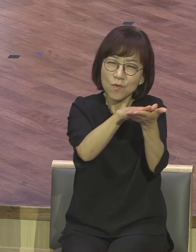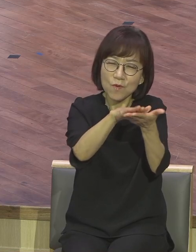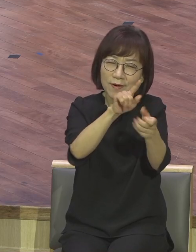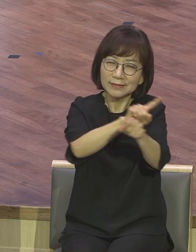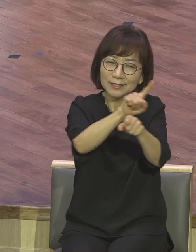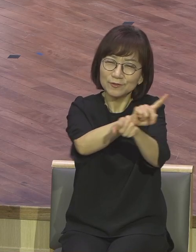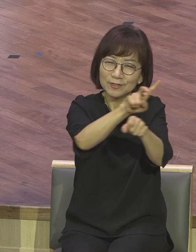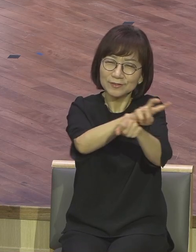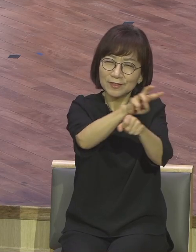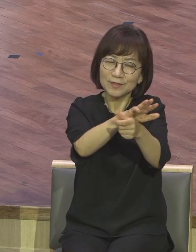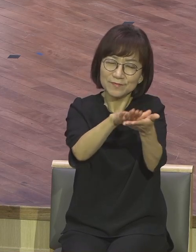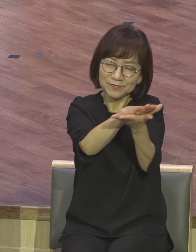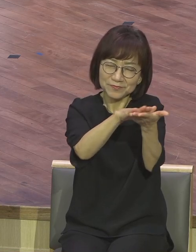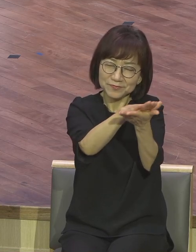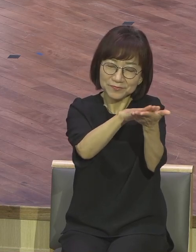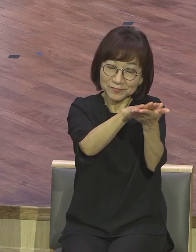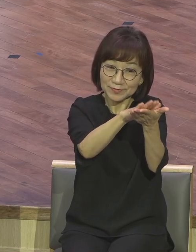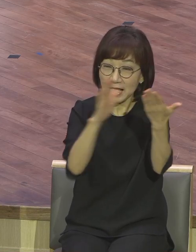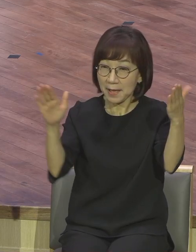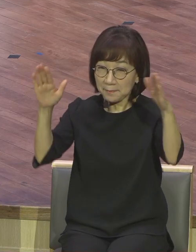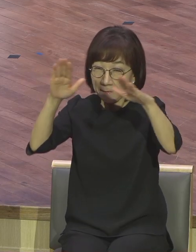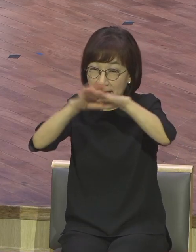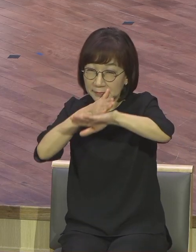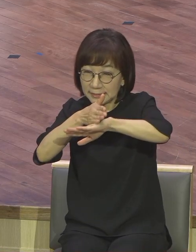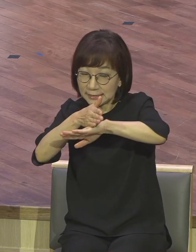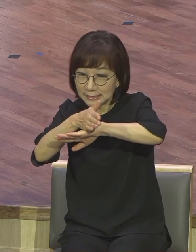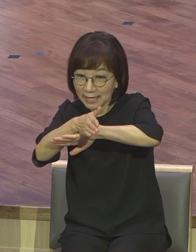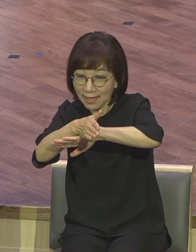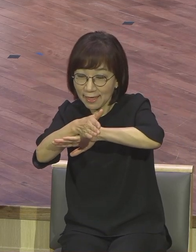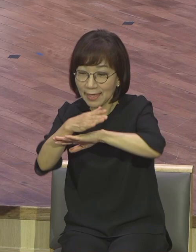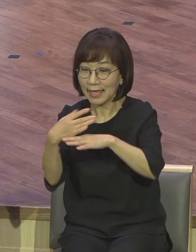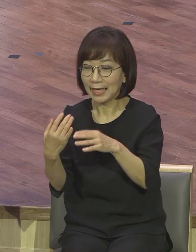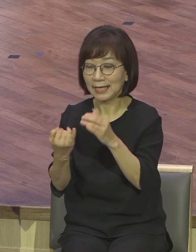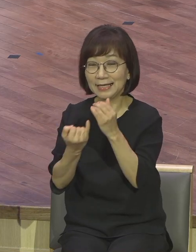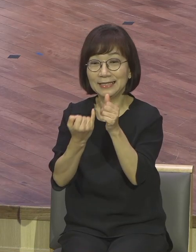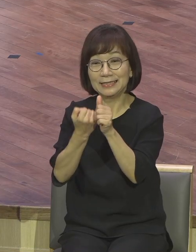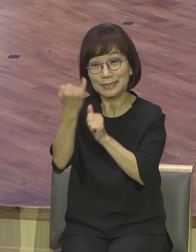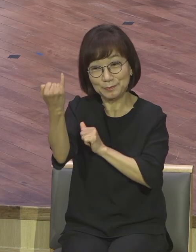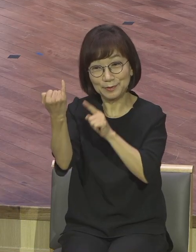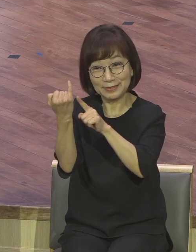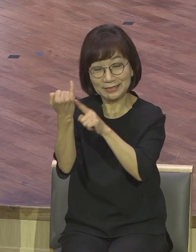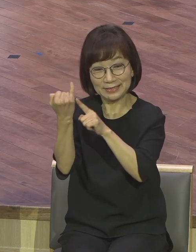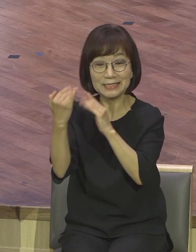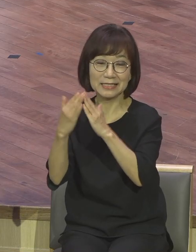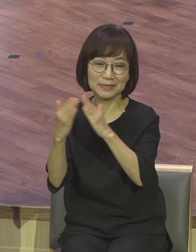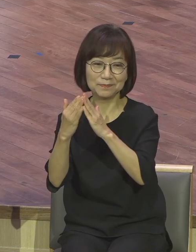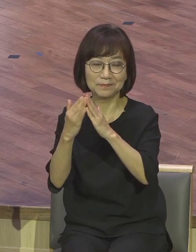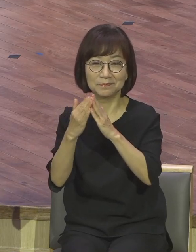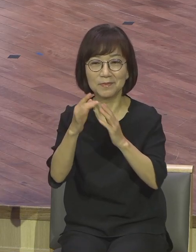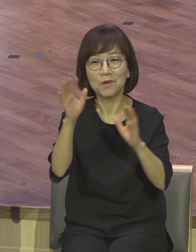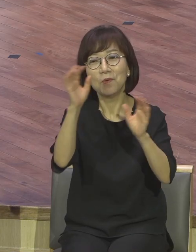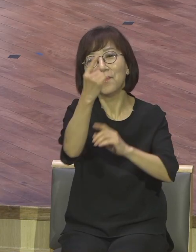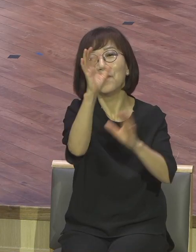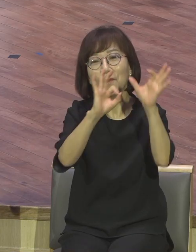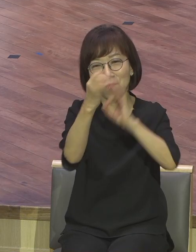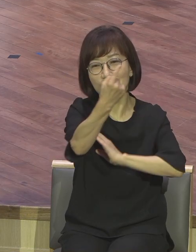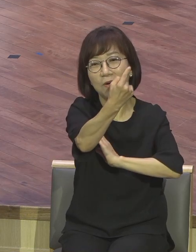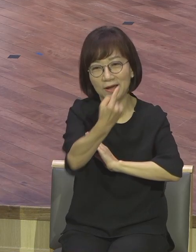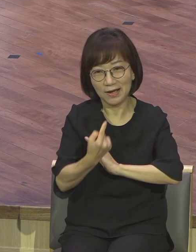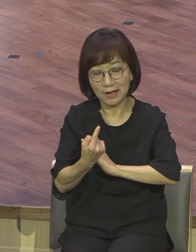이제 한밤중이 되어서 신부의 집으로 행진을 합니다. 그리고 신부는 신부의 친구들과